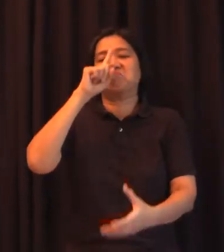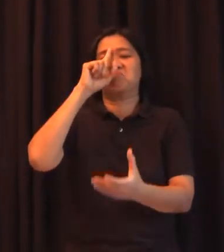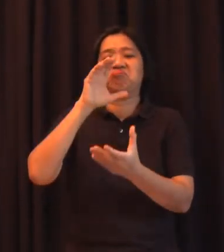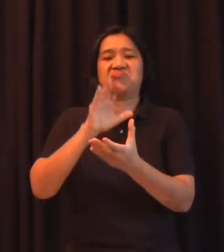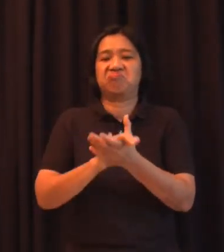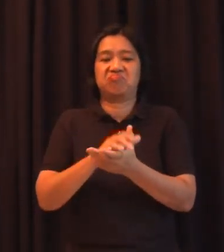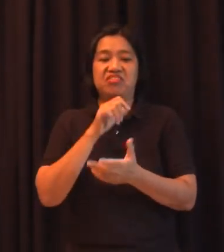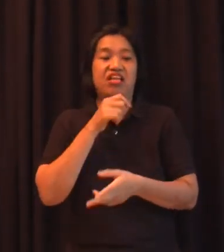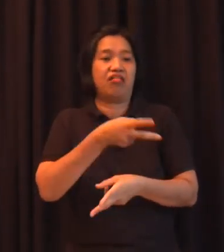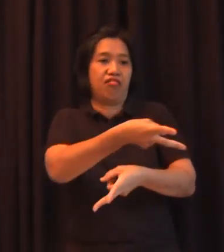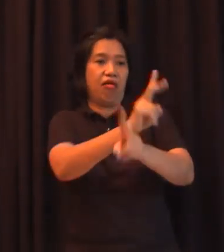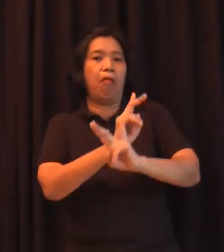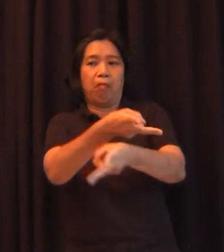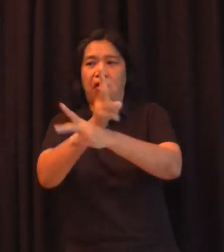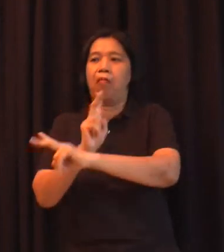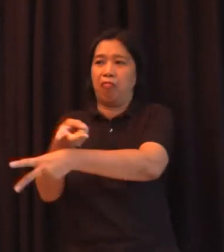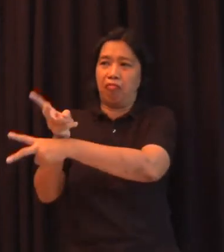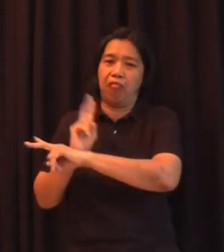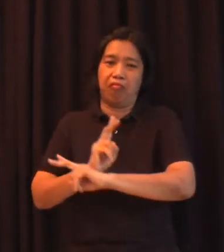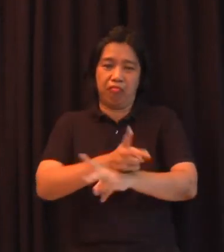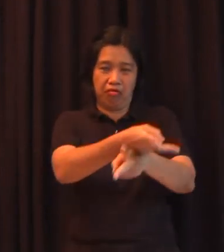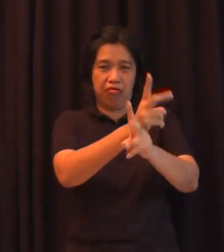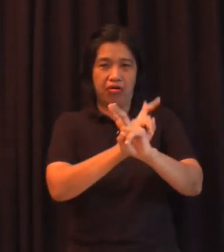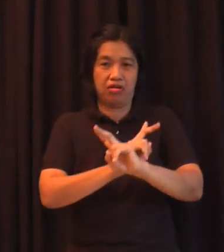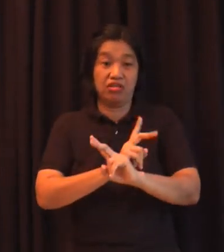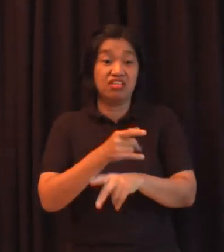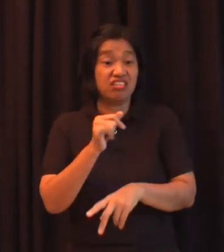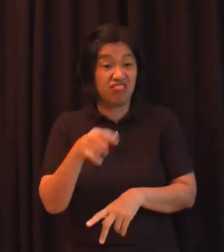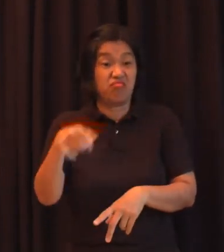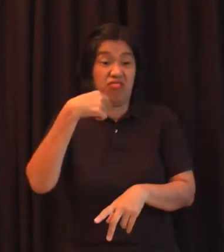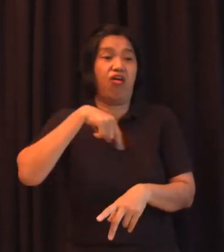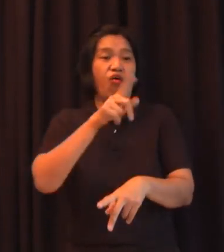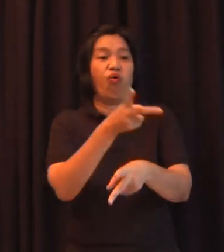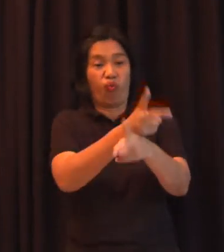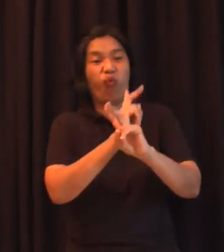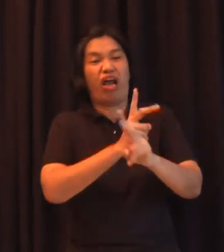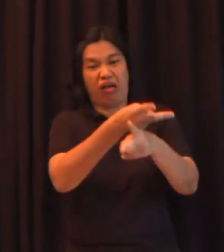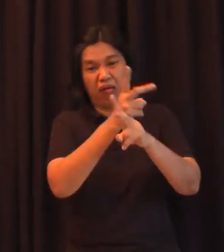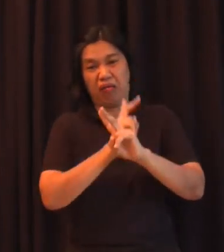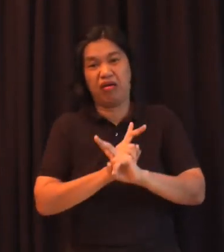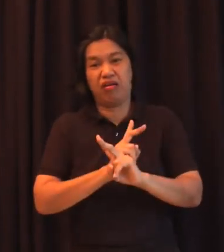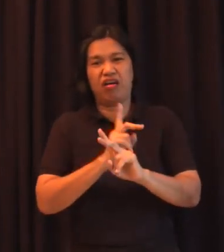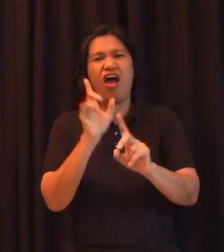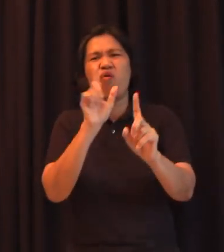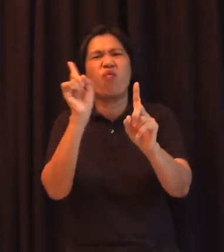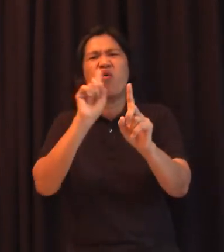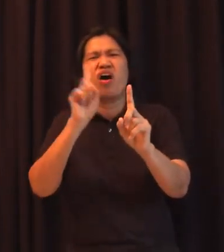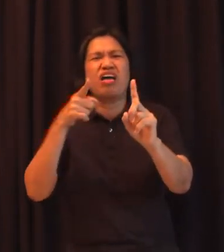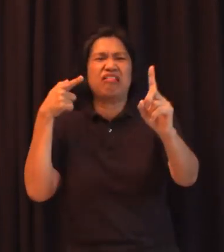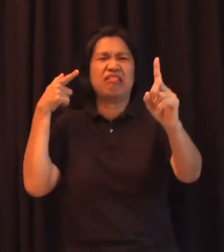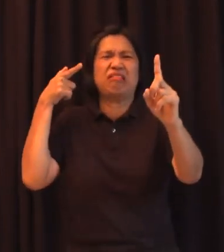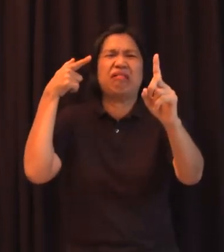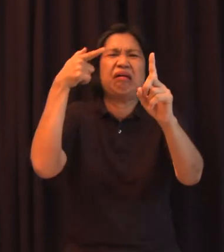kasi kung manghiram din lang tayo anong pa yung punto na ginagamit natin yung pang-bansang